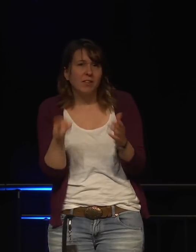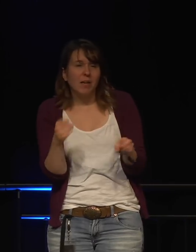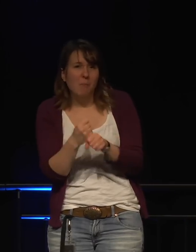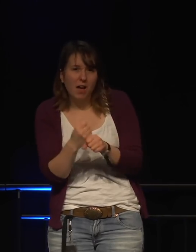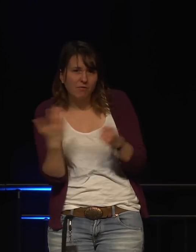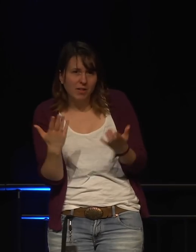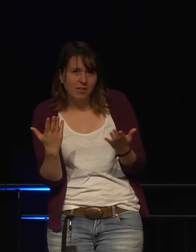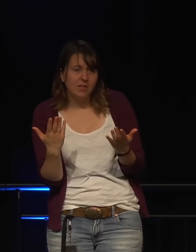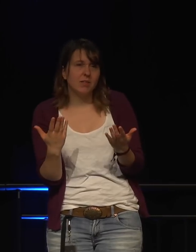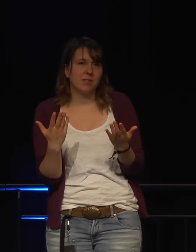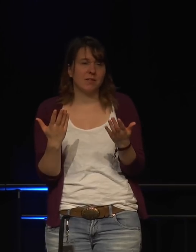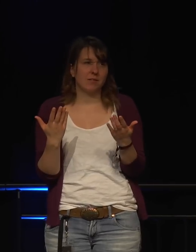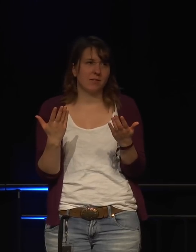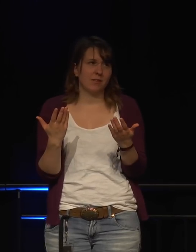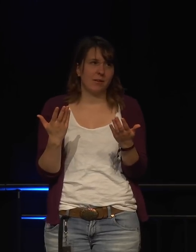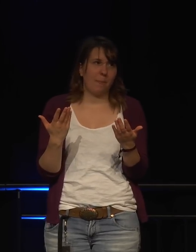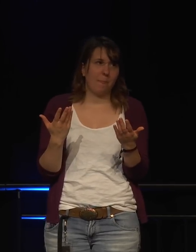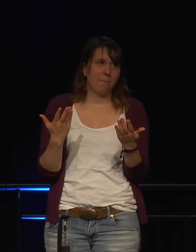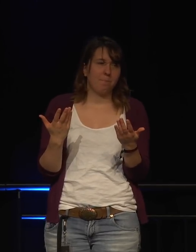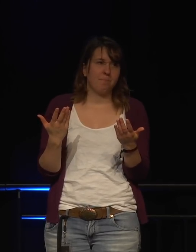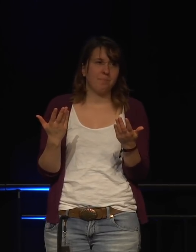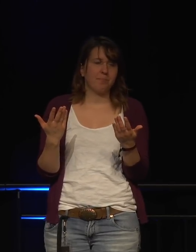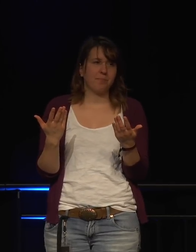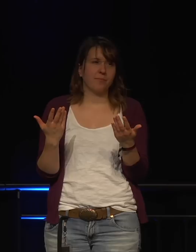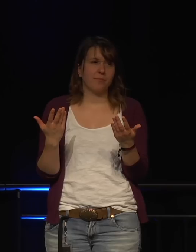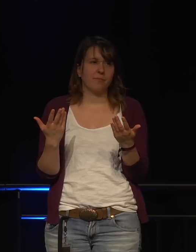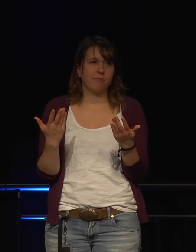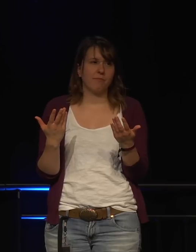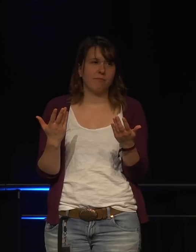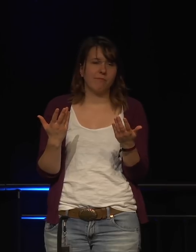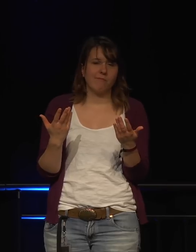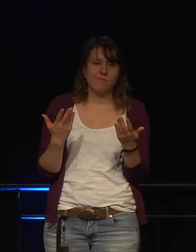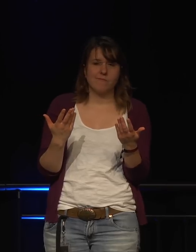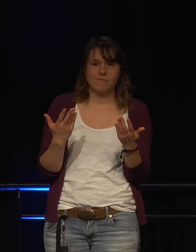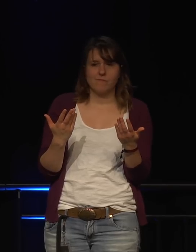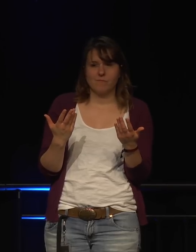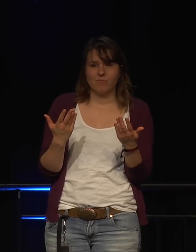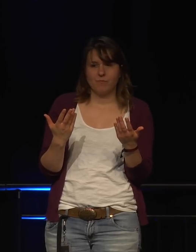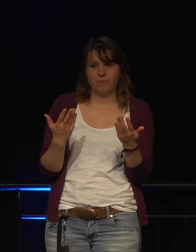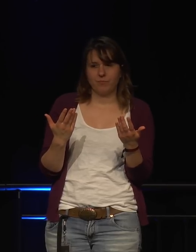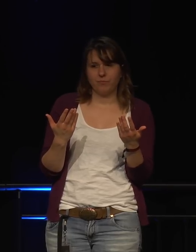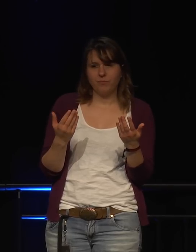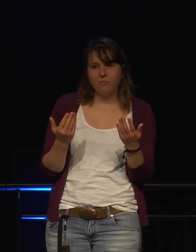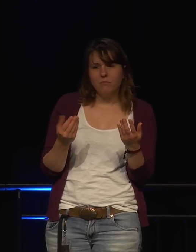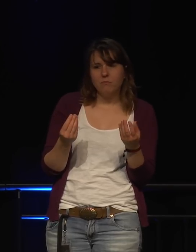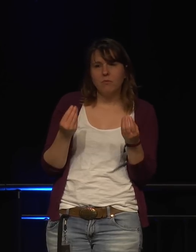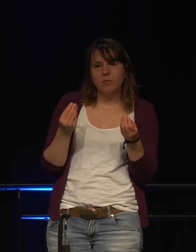sollten eine Art Rating System haben, wo wir die Sicherheit, so wie das Energy Labeling,